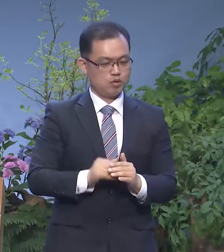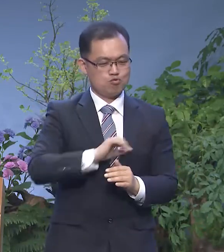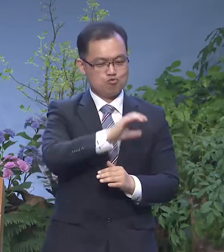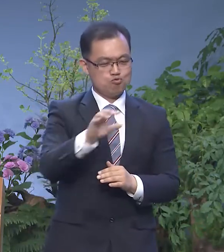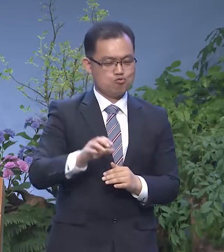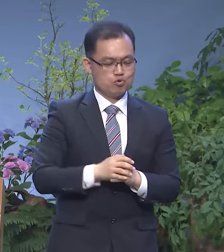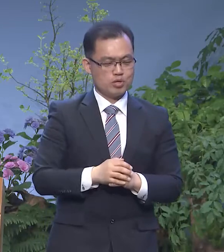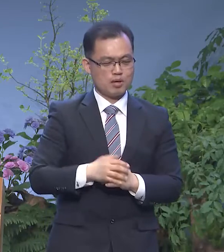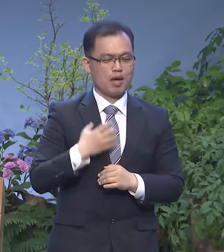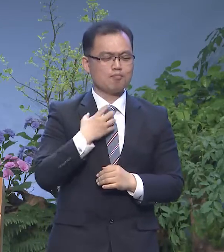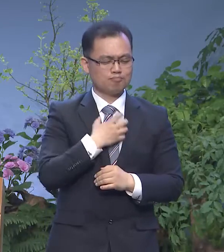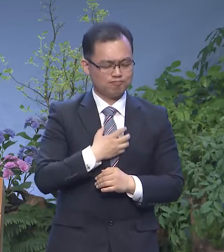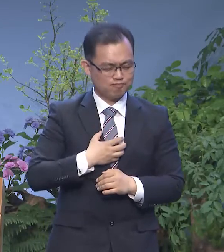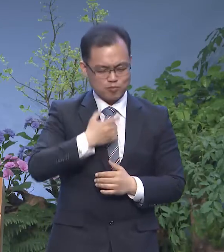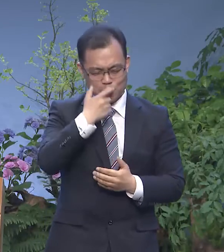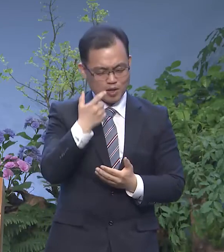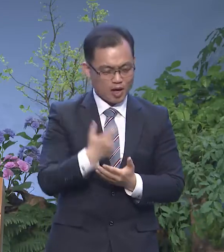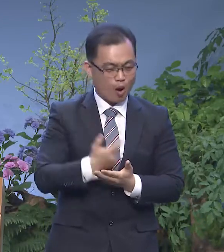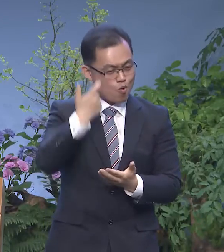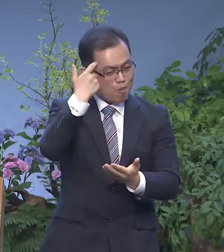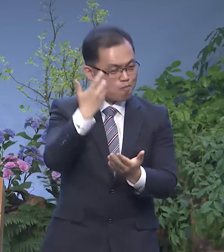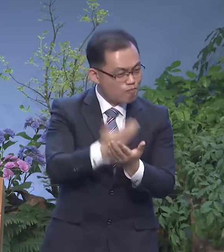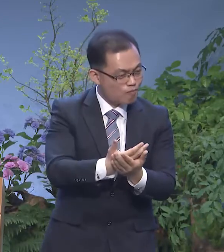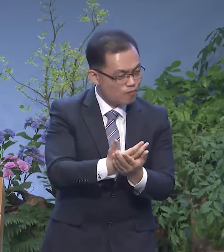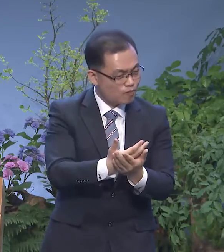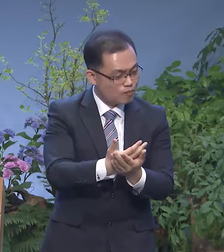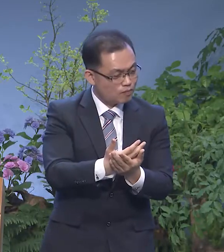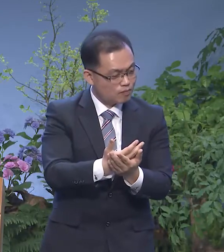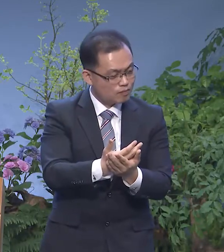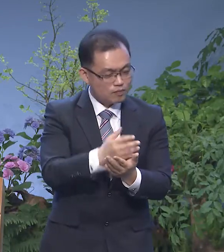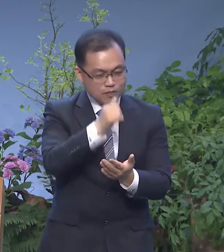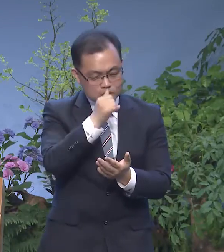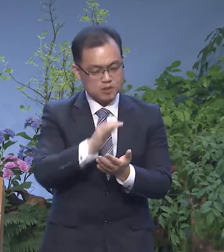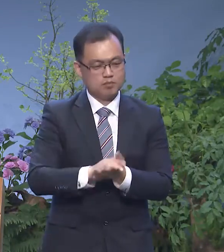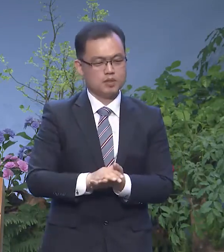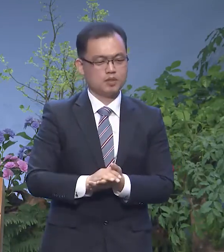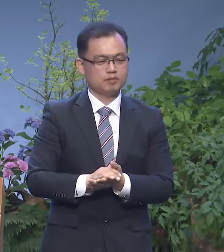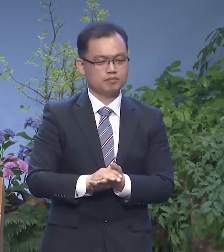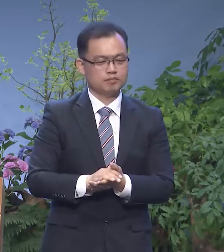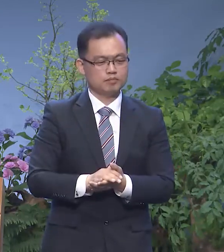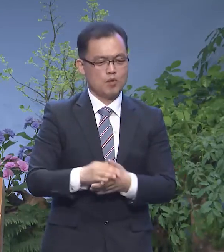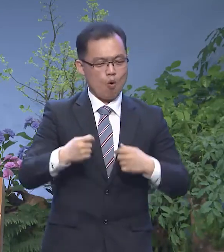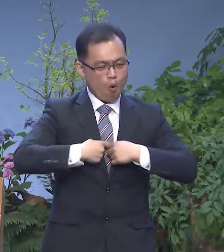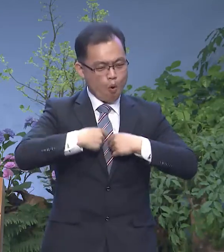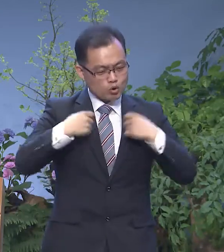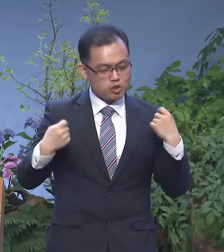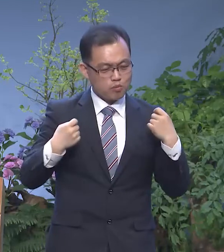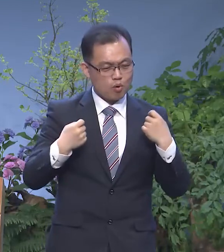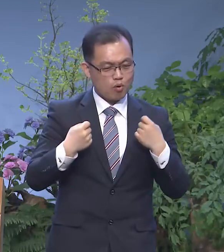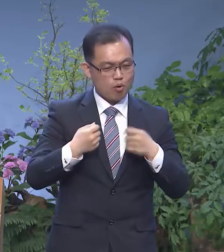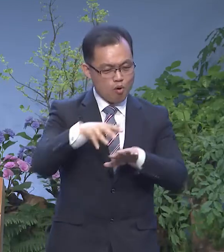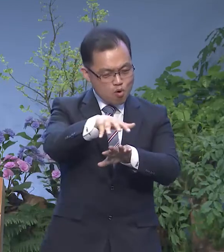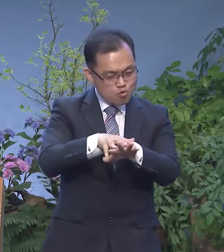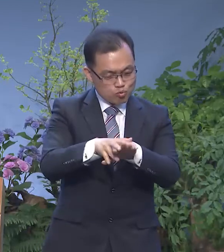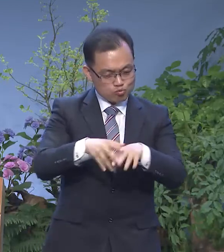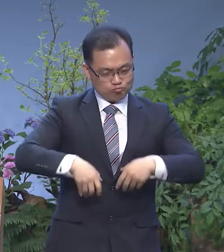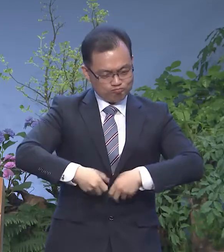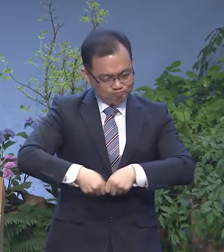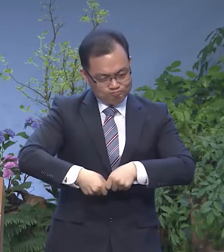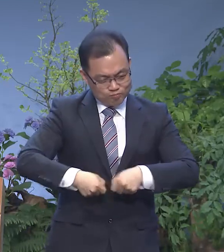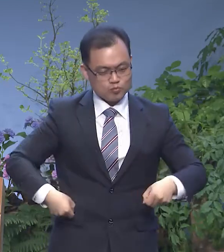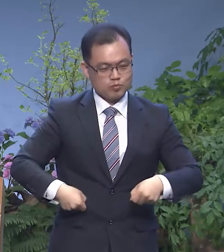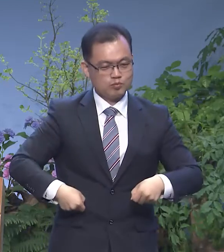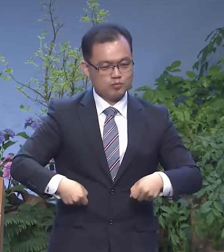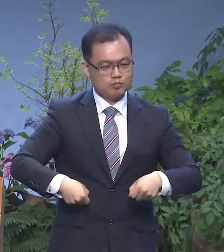충격적인 내용이지 않습니까 예수님이 그 옷을 벗고 수건을 허리에 두르시고 제자들 앞에 무릎을 꿇고